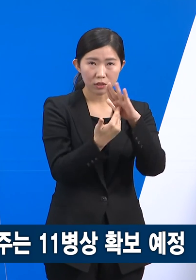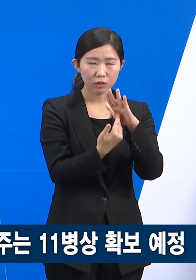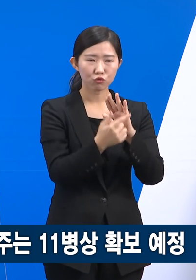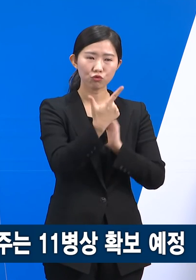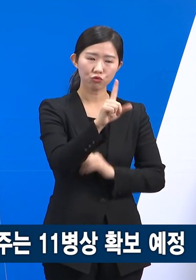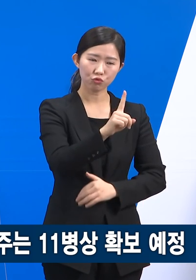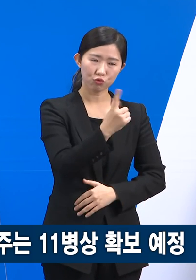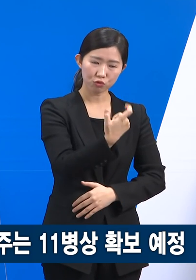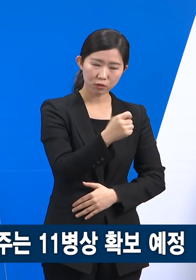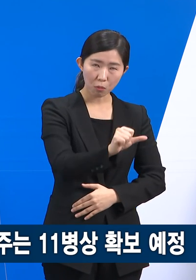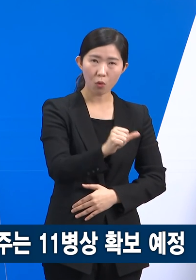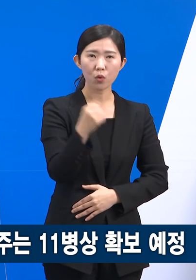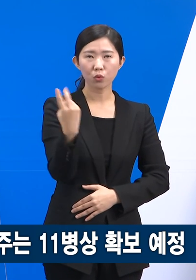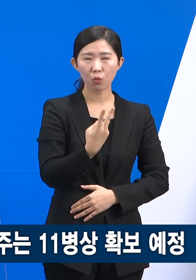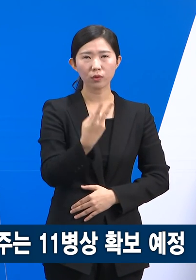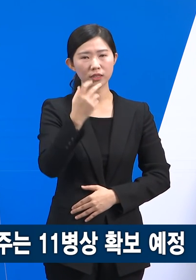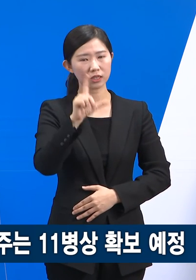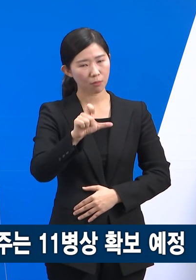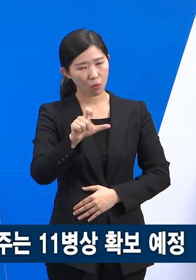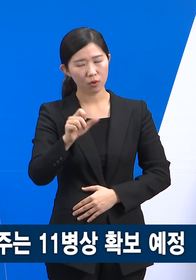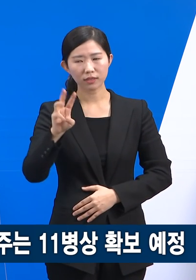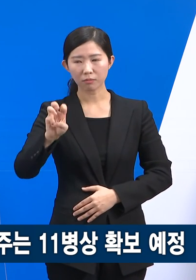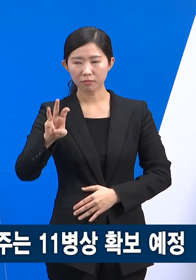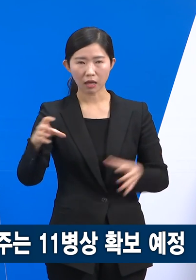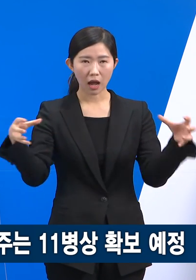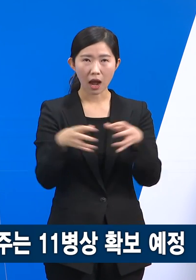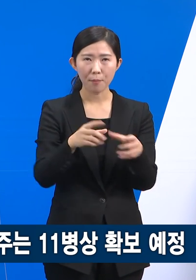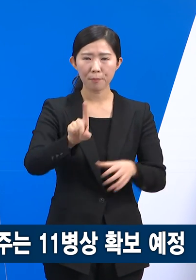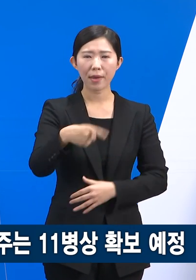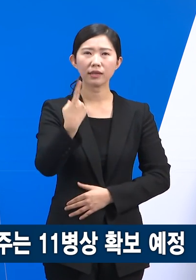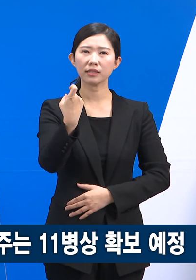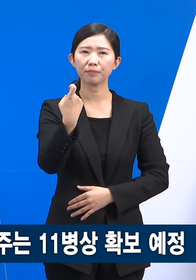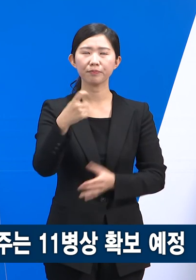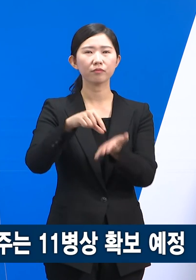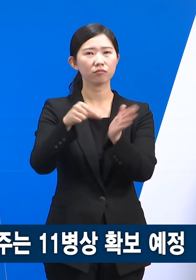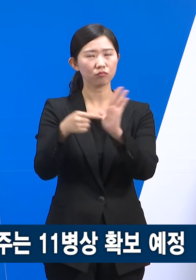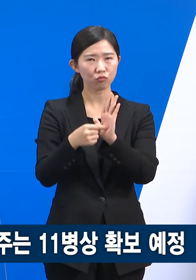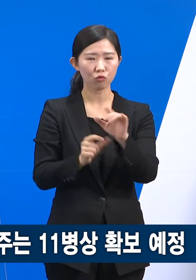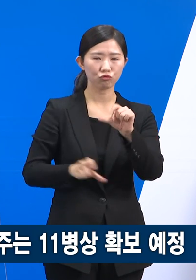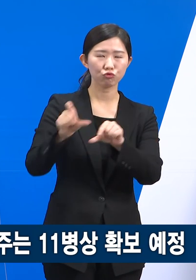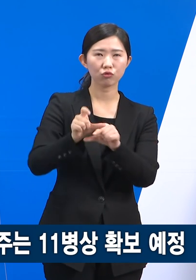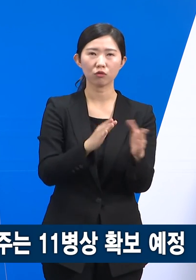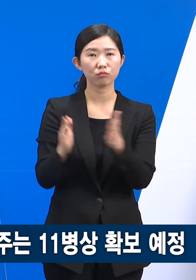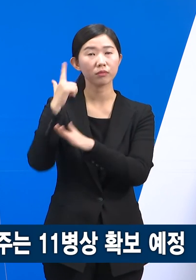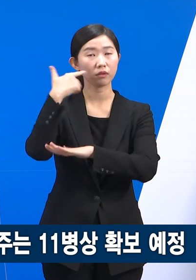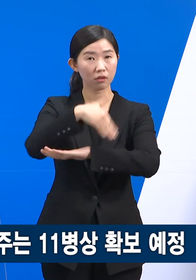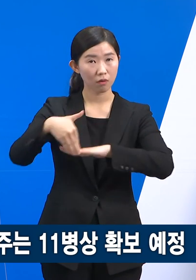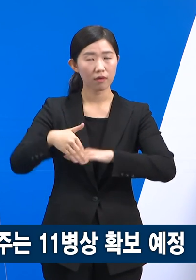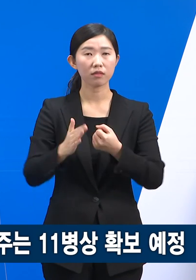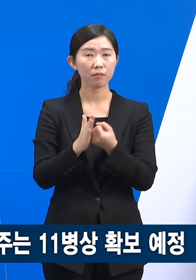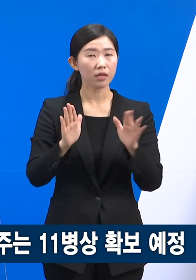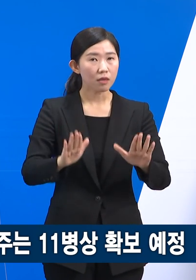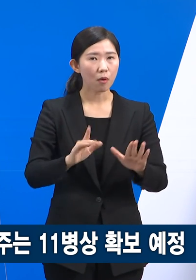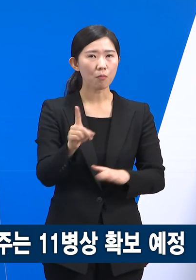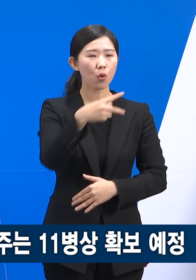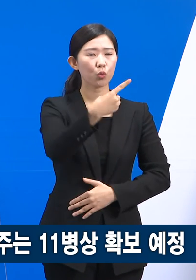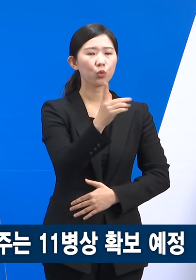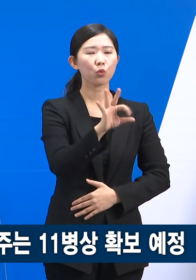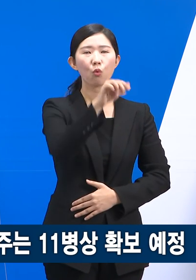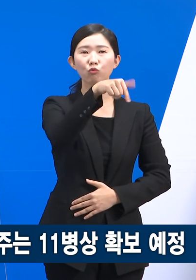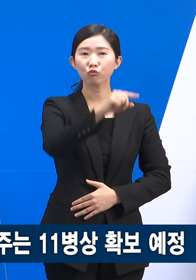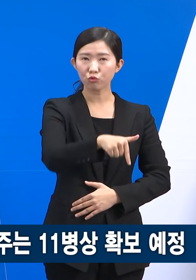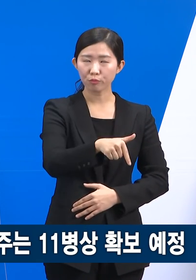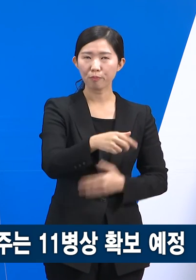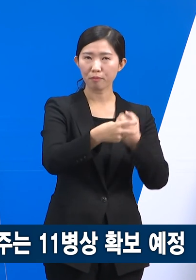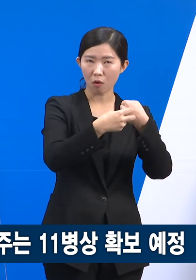15병상, 중증 33병상 등 총 110병상을 추가적으로 확보할 계획으로 이번 주에는 동국대일산병원 5병상,